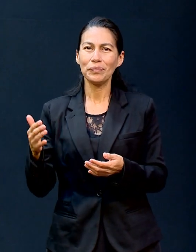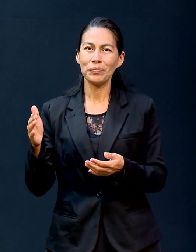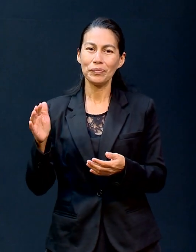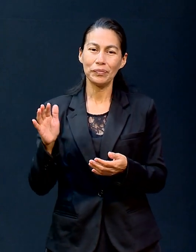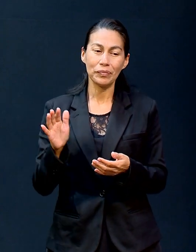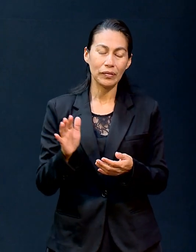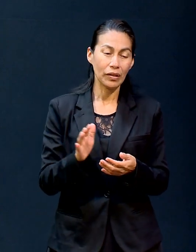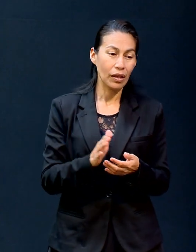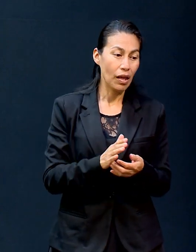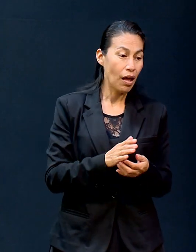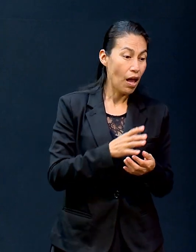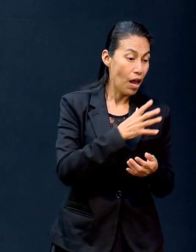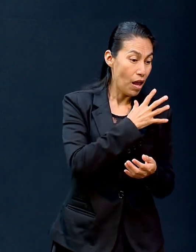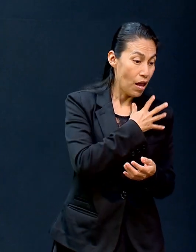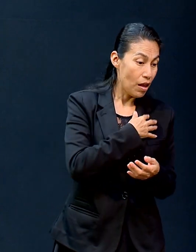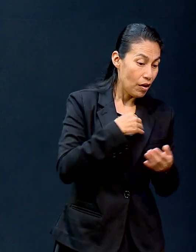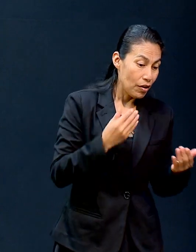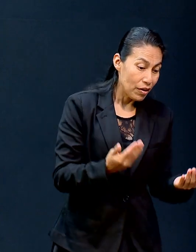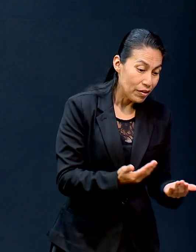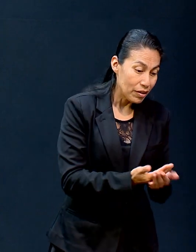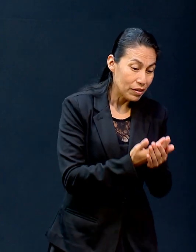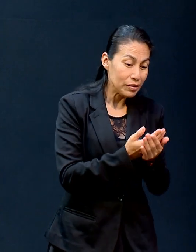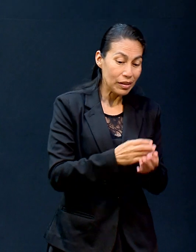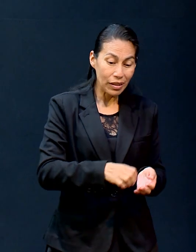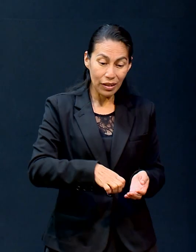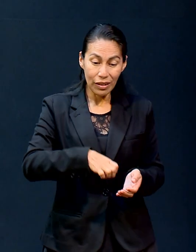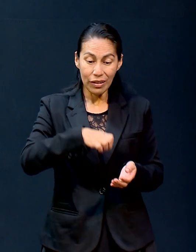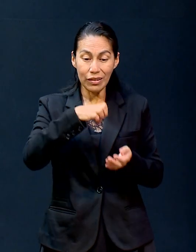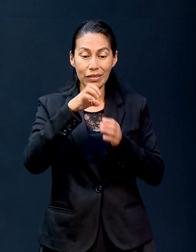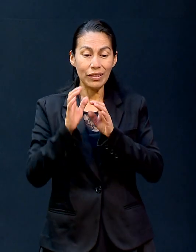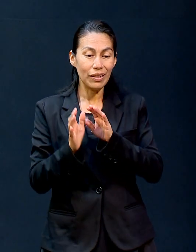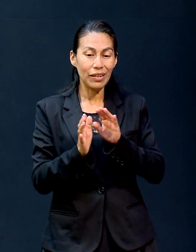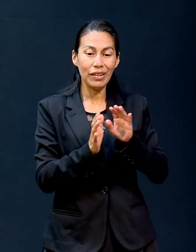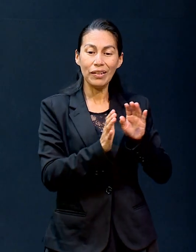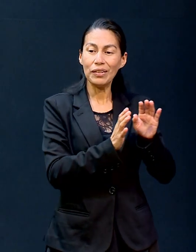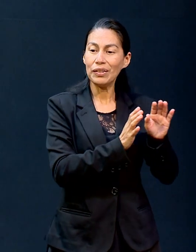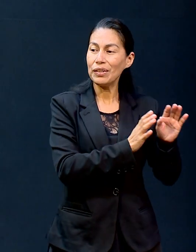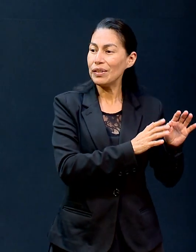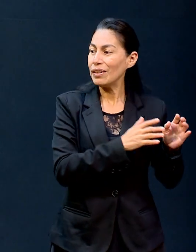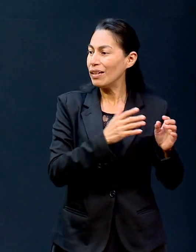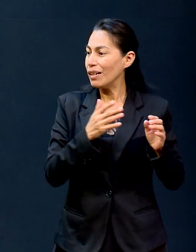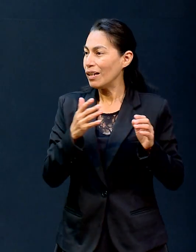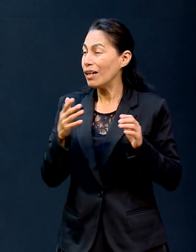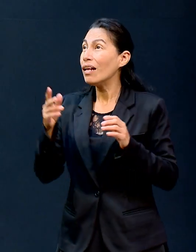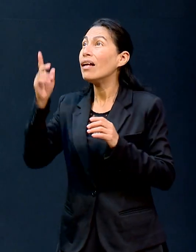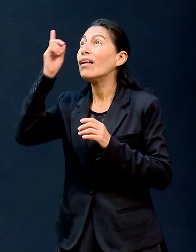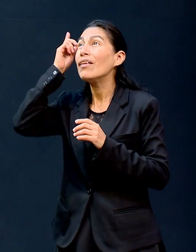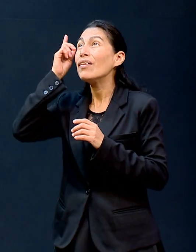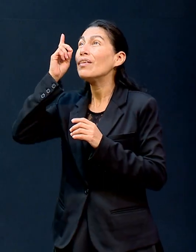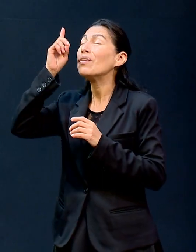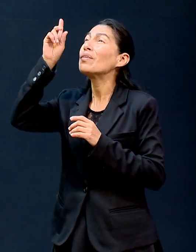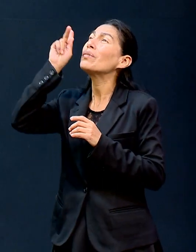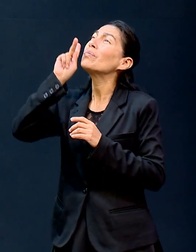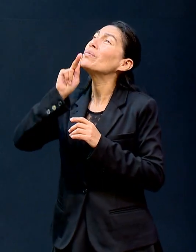aconteció después de estas cosas que me probó Dios y me dijo Abraham